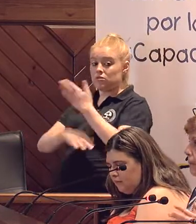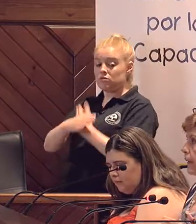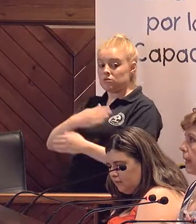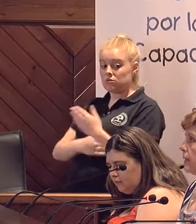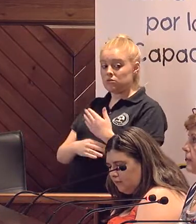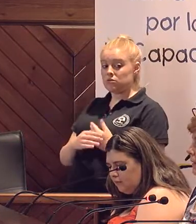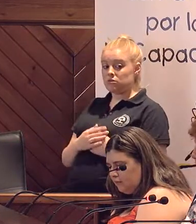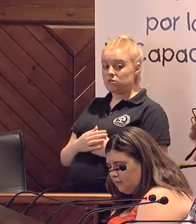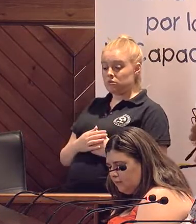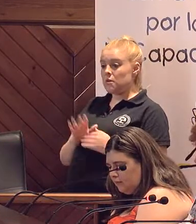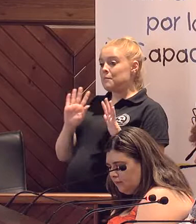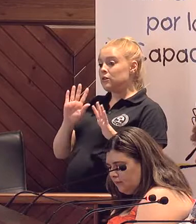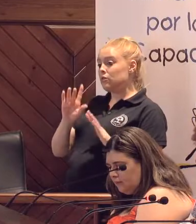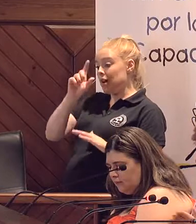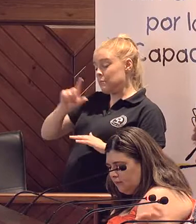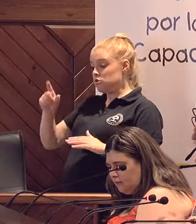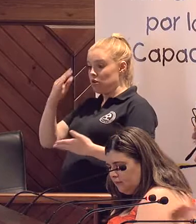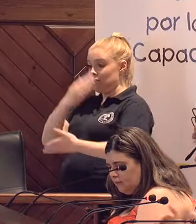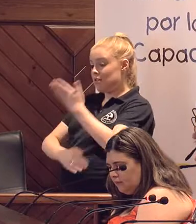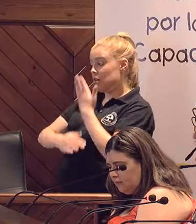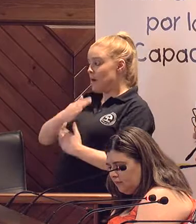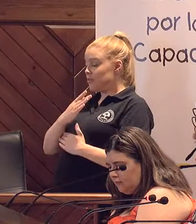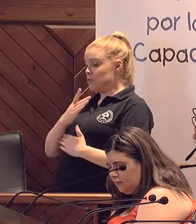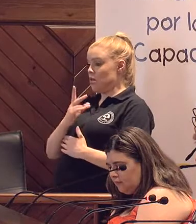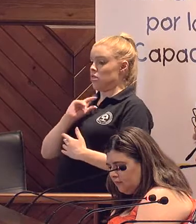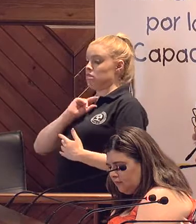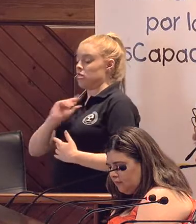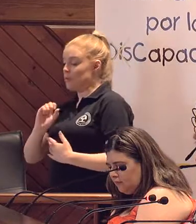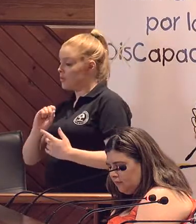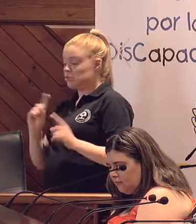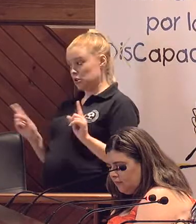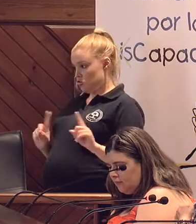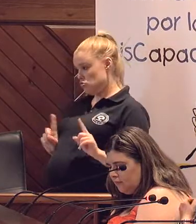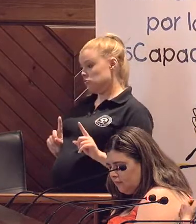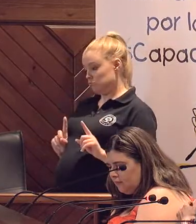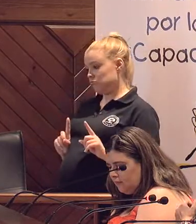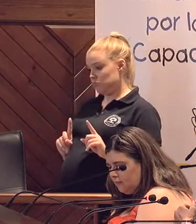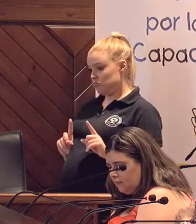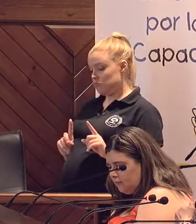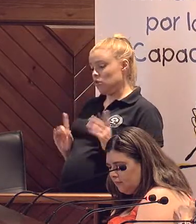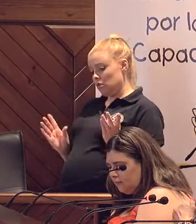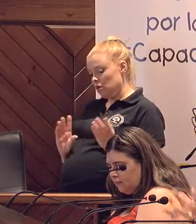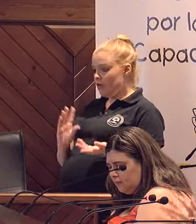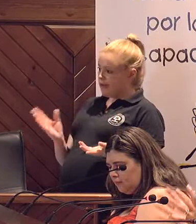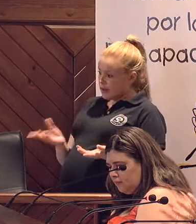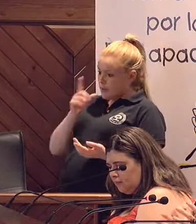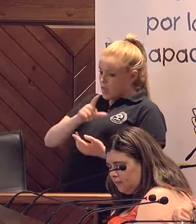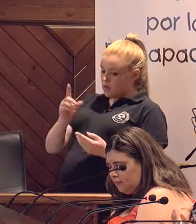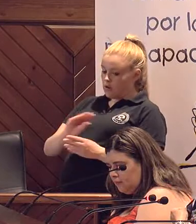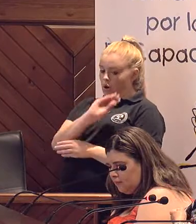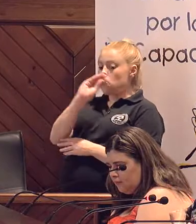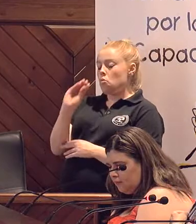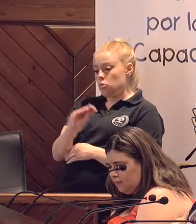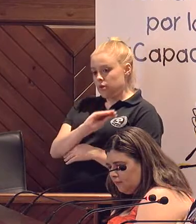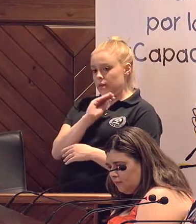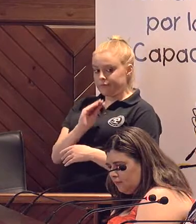pero no todos los discapacitados son dependientes. Vamos a hacer esa salvedad. Por lo tanto, vamos a cuidar de estas personas en eso, en lo que